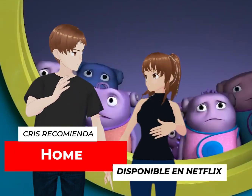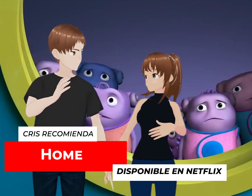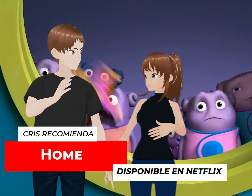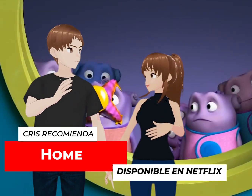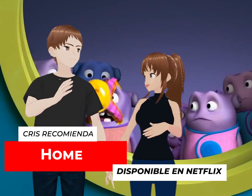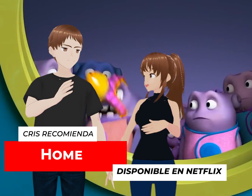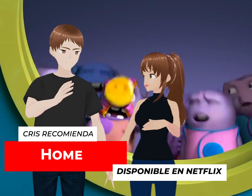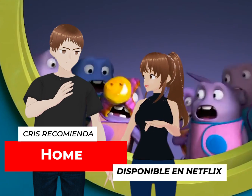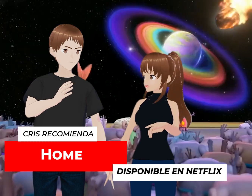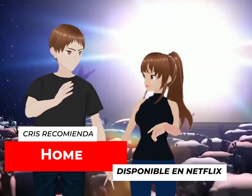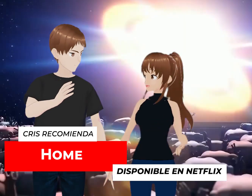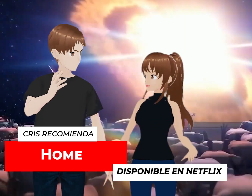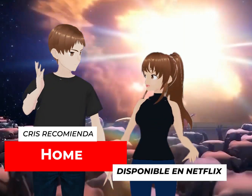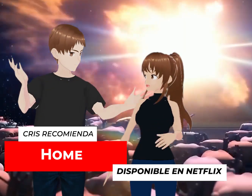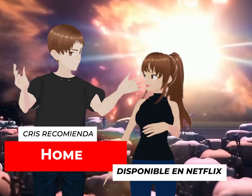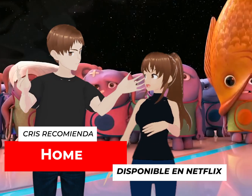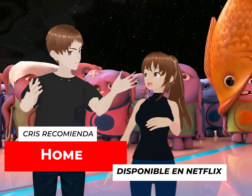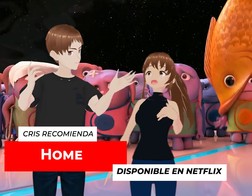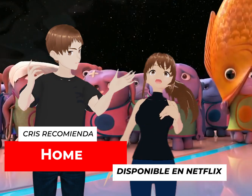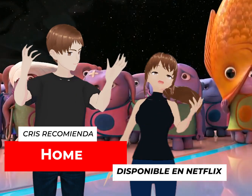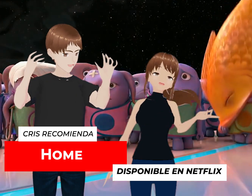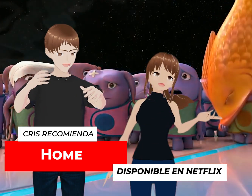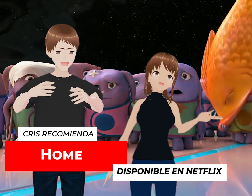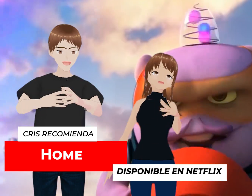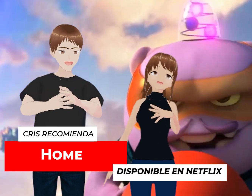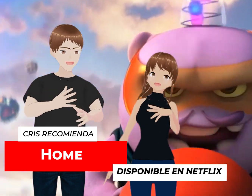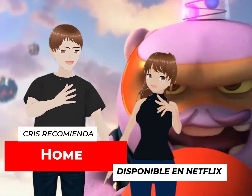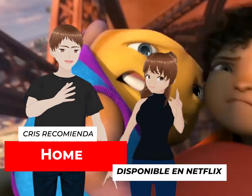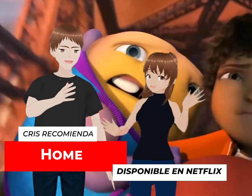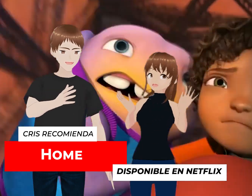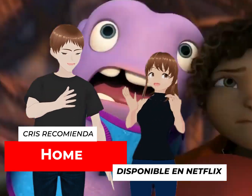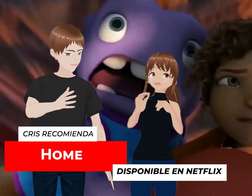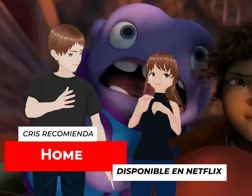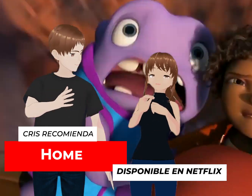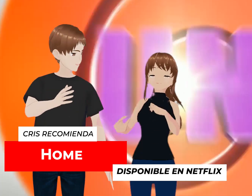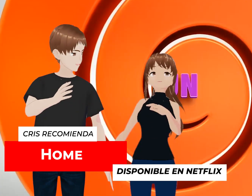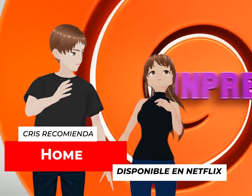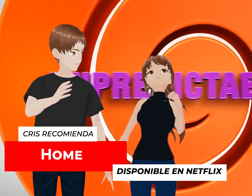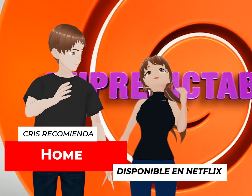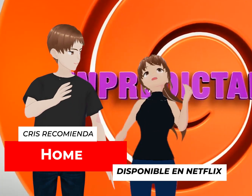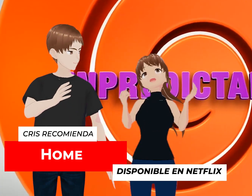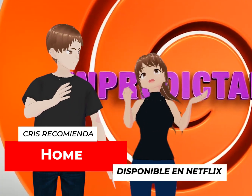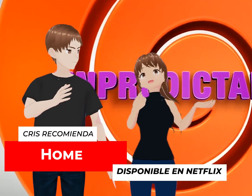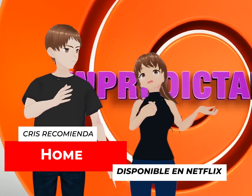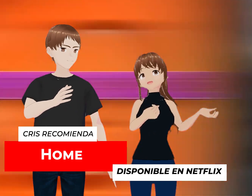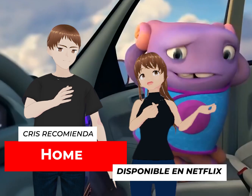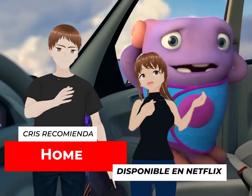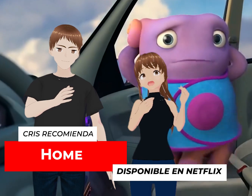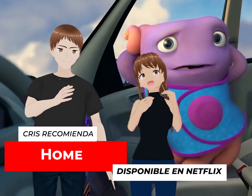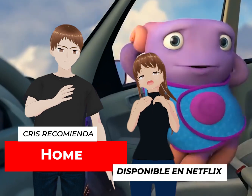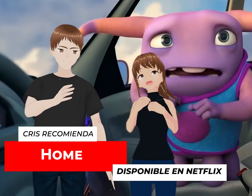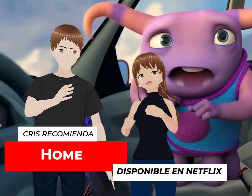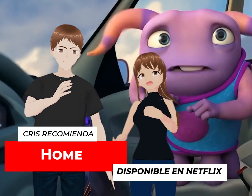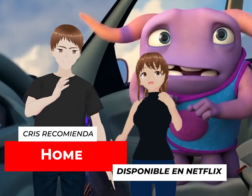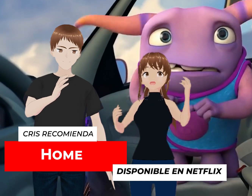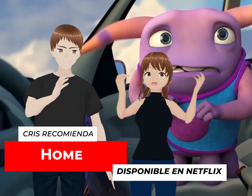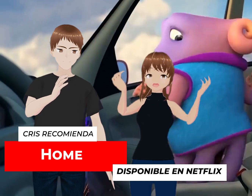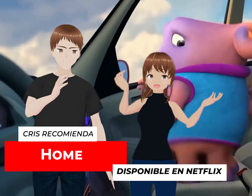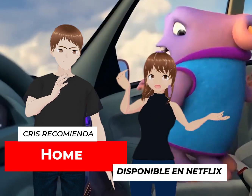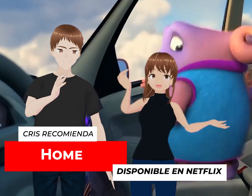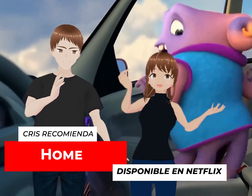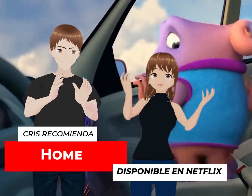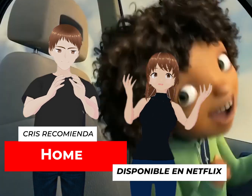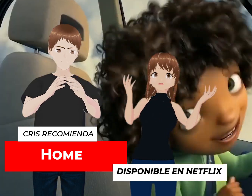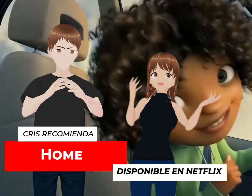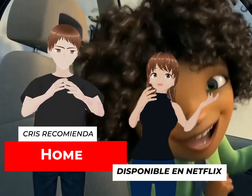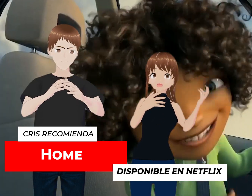pasan las cosas. Oklahoma, desde luego, Tulsa. Seguramente, algo así, ¿no? Y entonces esta niña lo